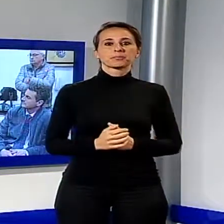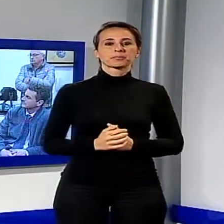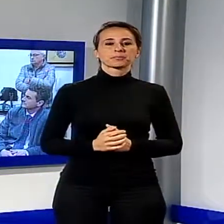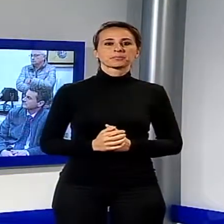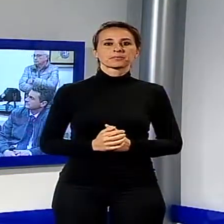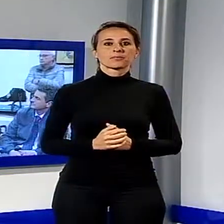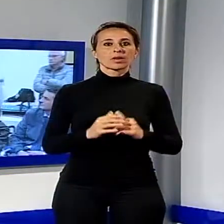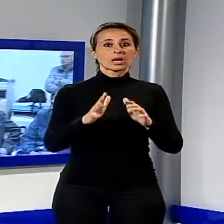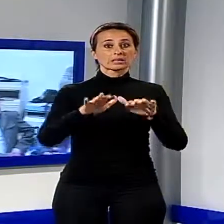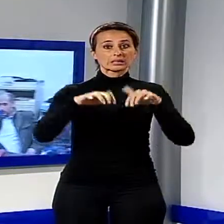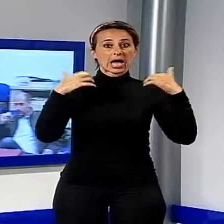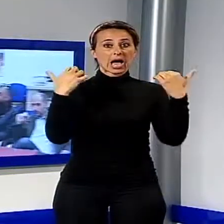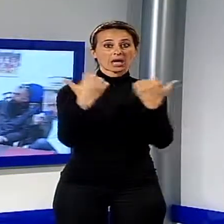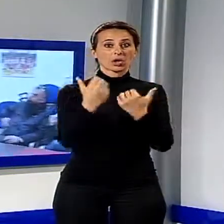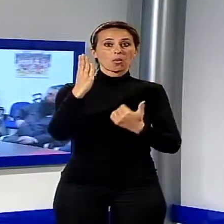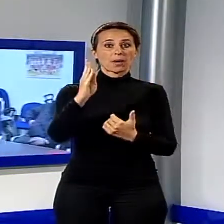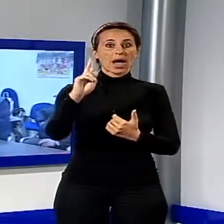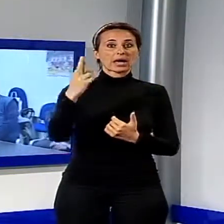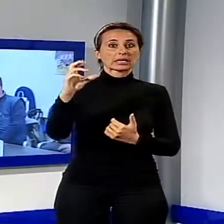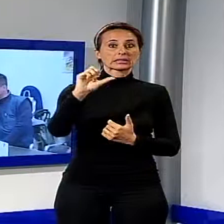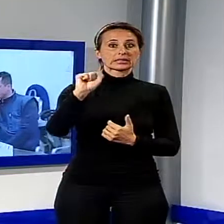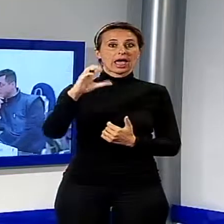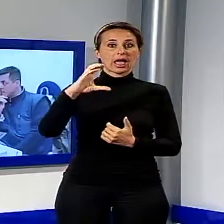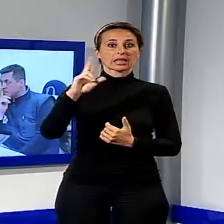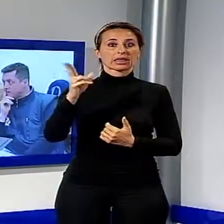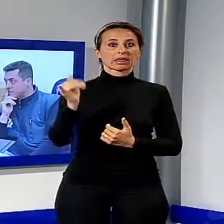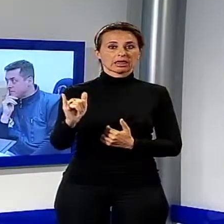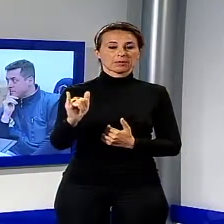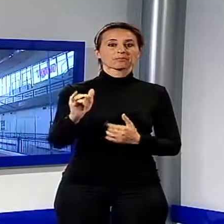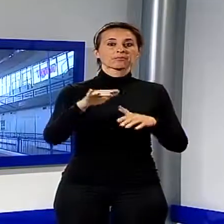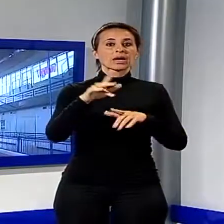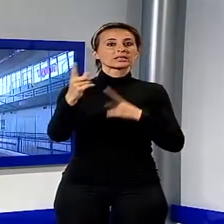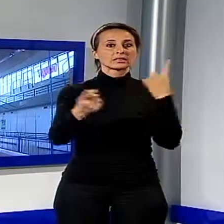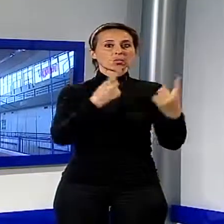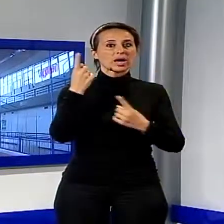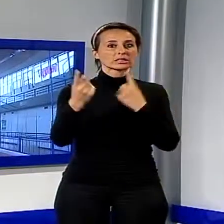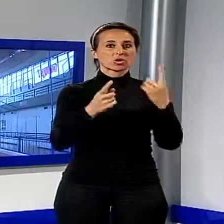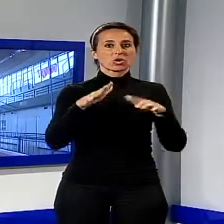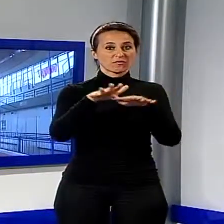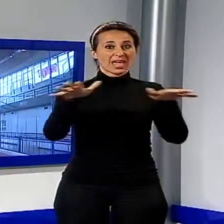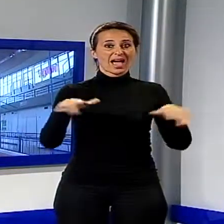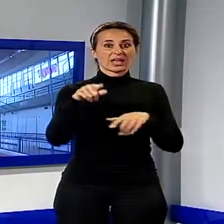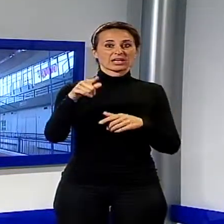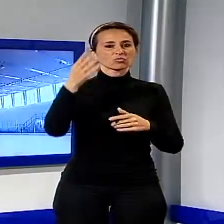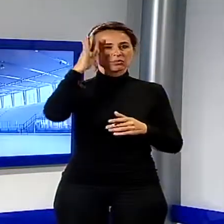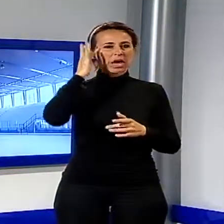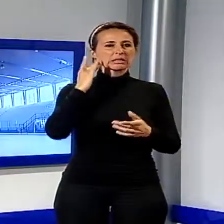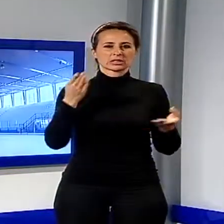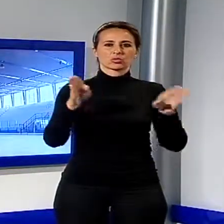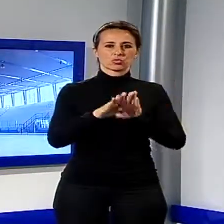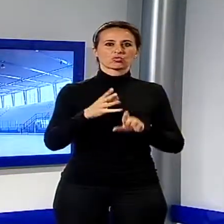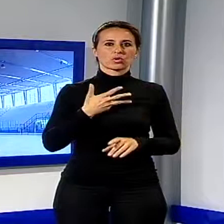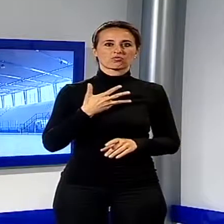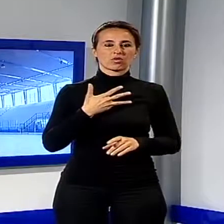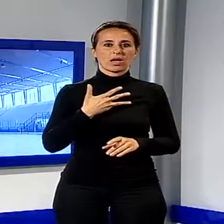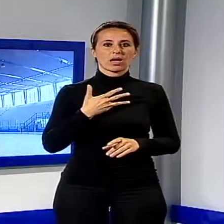Palabarzacchi a rischio chiusura, sempre più difficile la situazione del Palasport di Viareggio, l'appello del presidente del